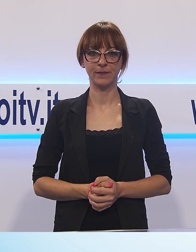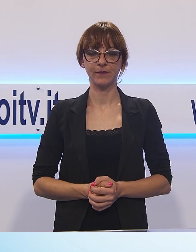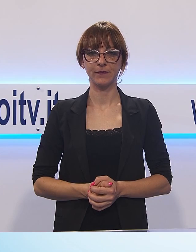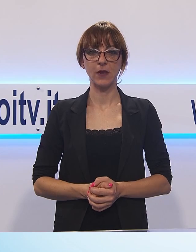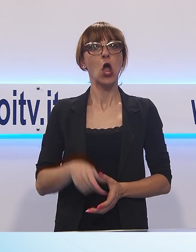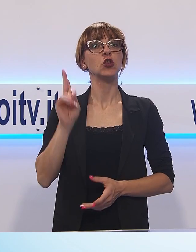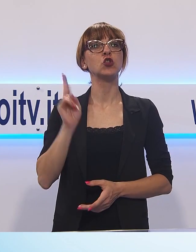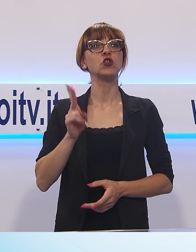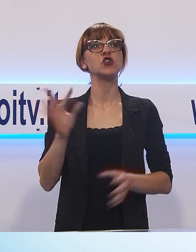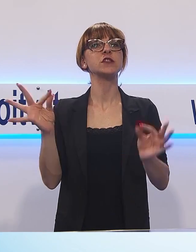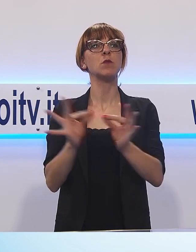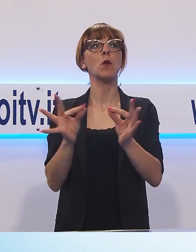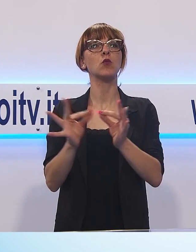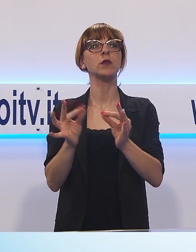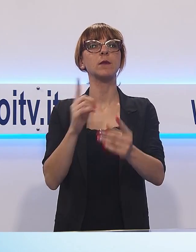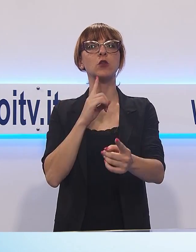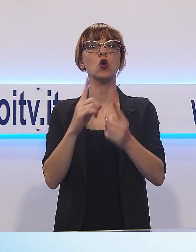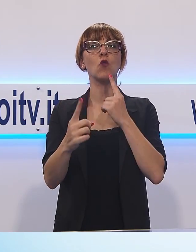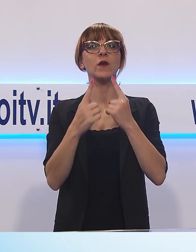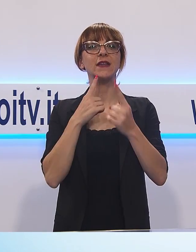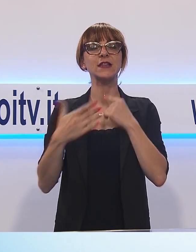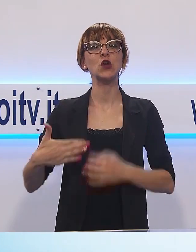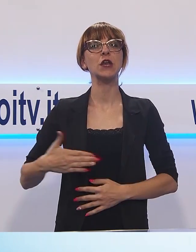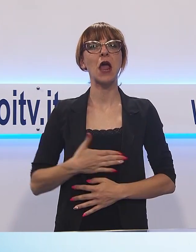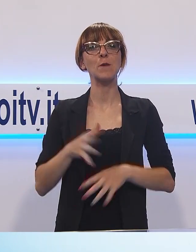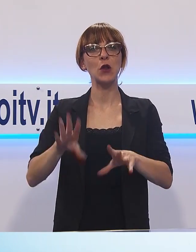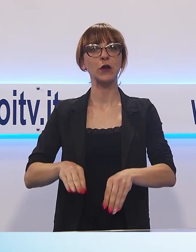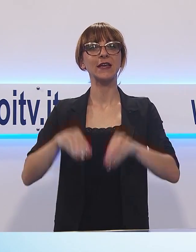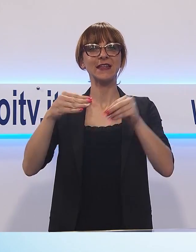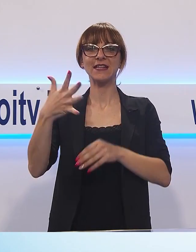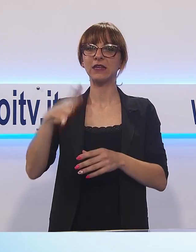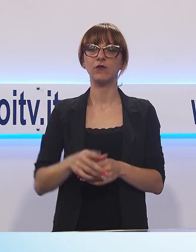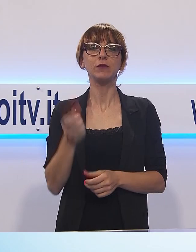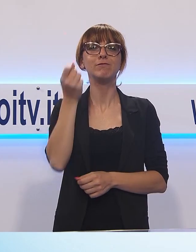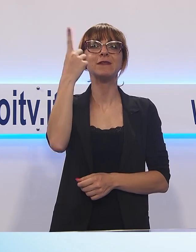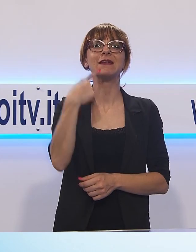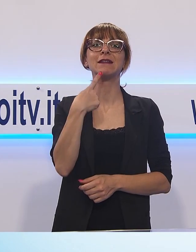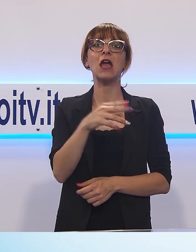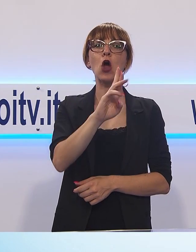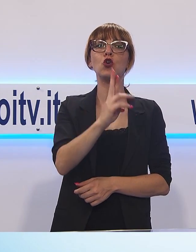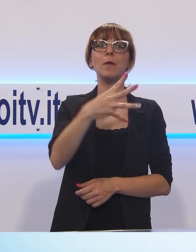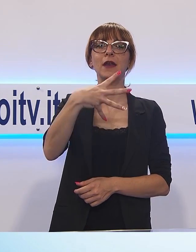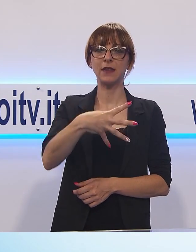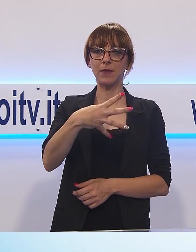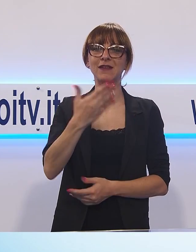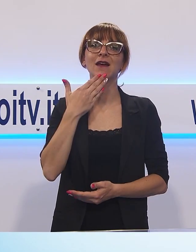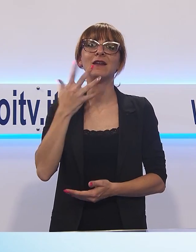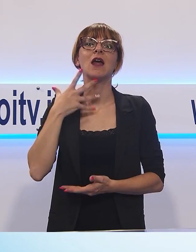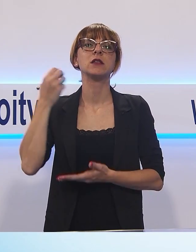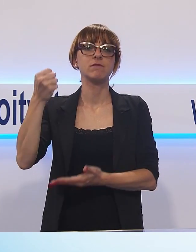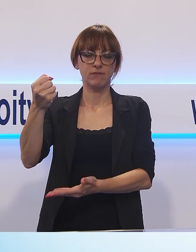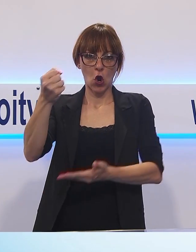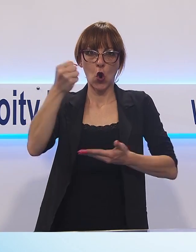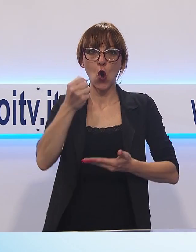dodicesima edizione delle conversazioni napoleoniche ideate da Roberta Martinelli e realizzate con il contributo della Fondazione